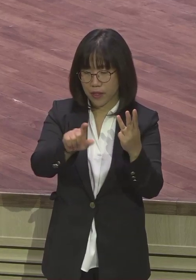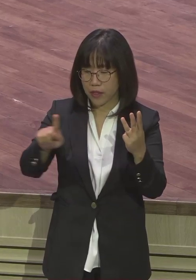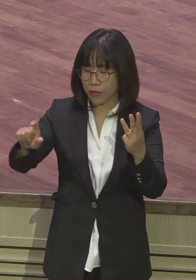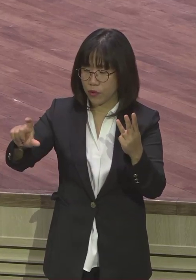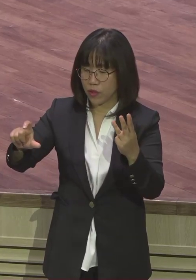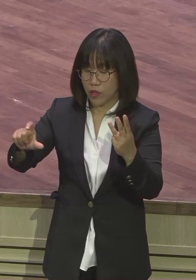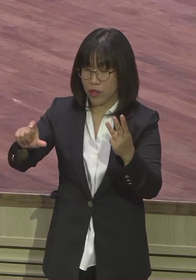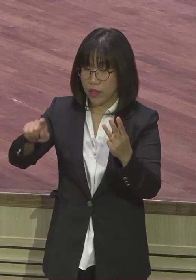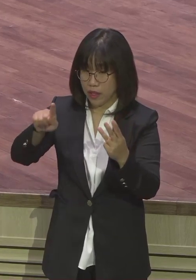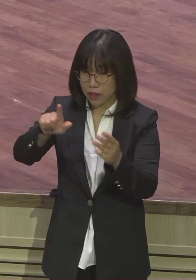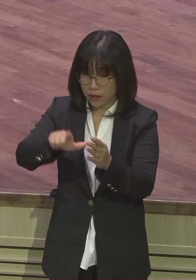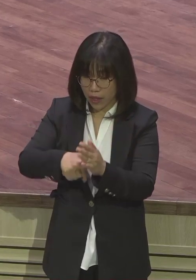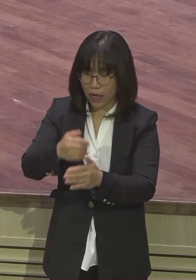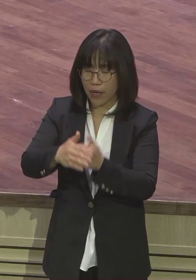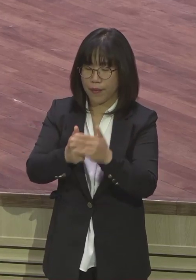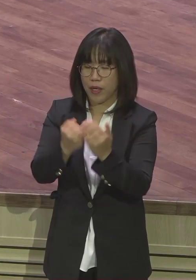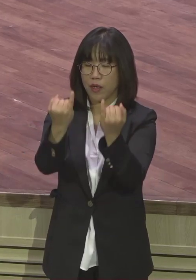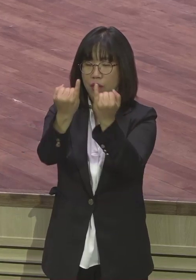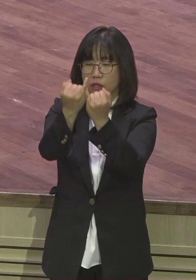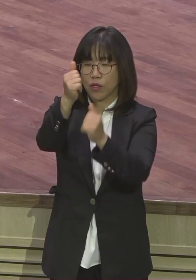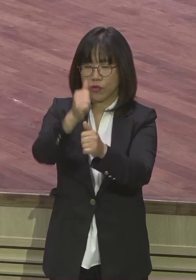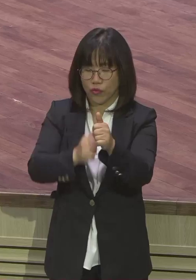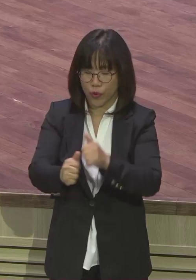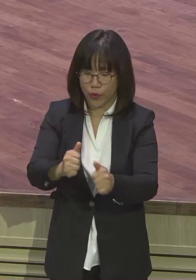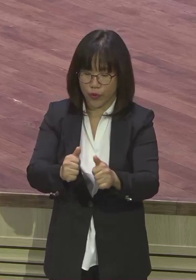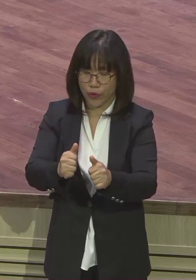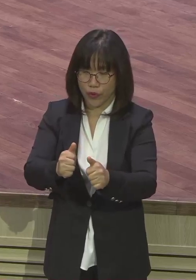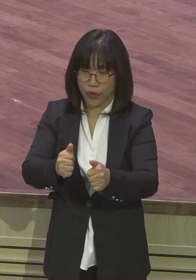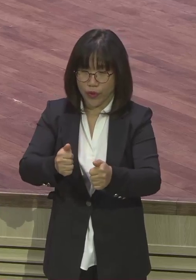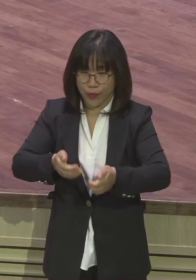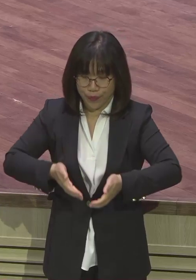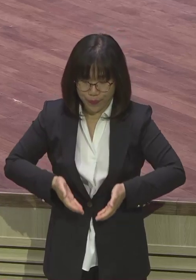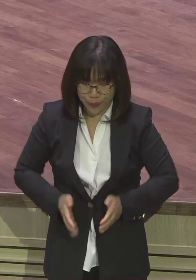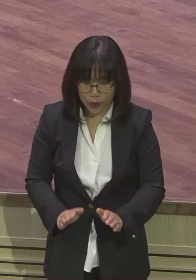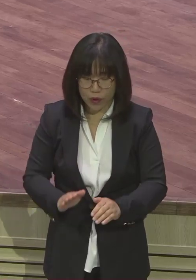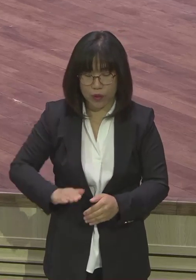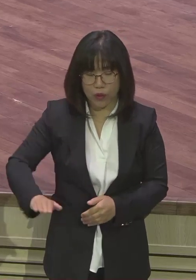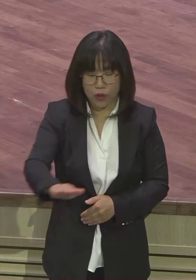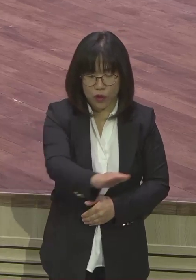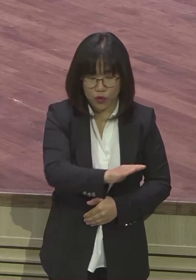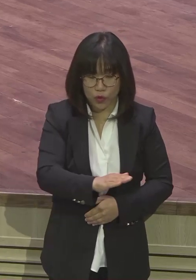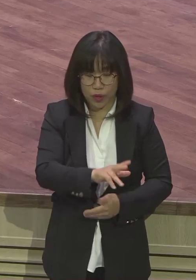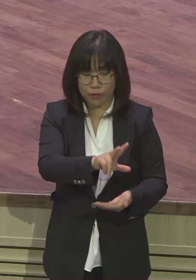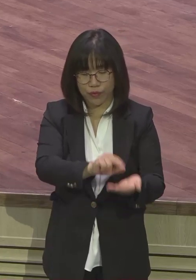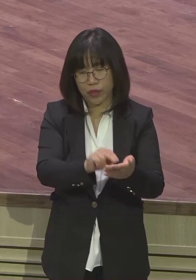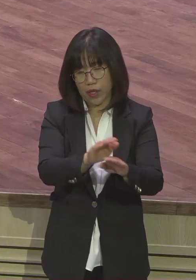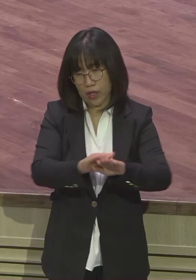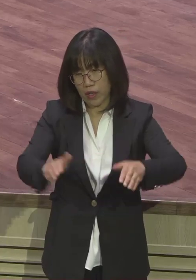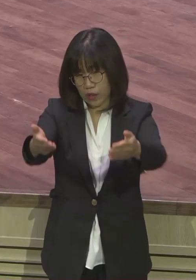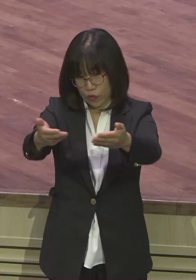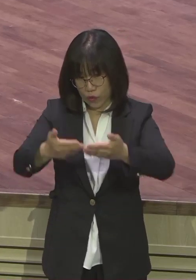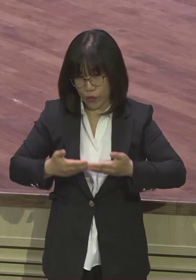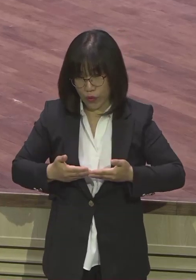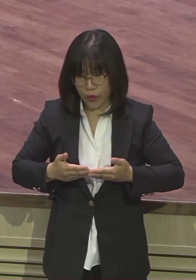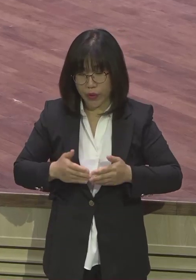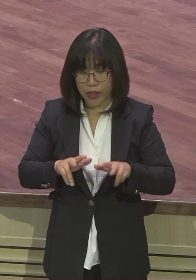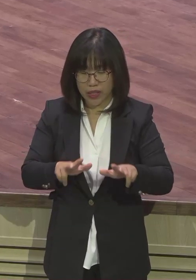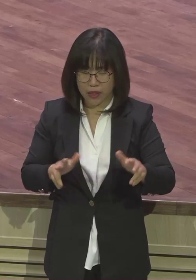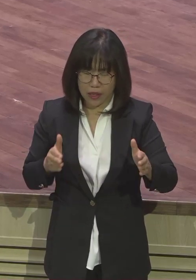여자의 우손이 보내서 이 문제를 해결했어요. 이 반목과 갈등 이제는 아니다. 이제는 용서와